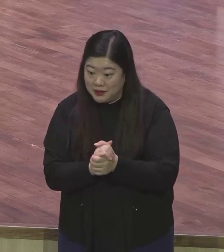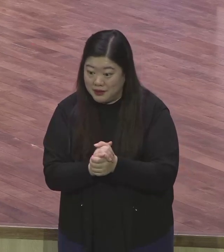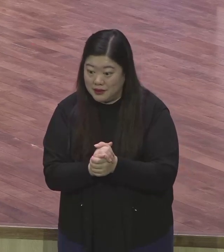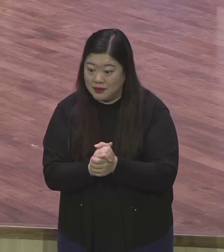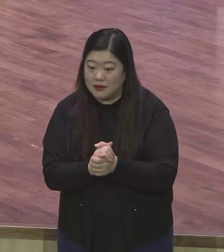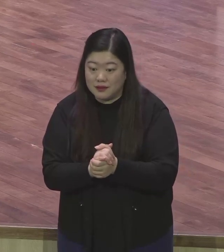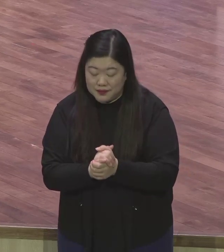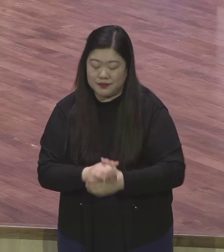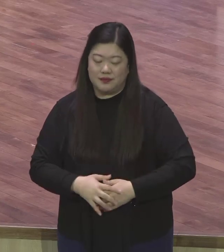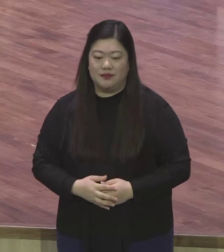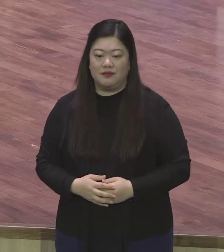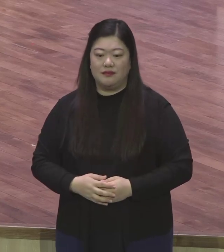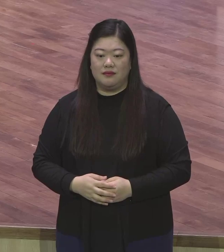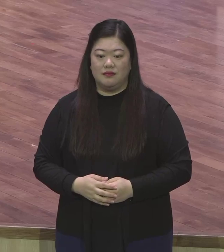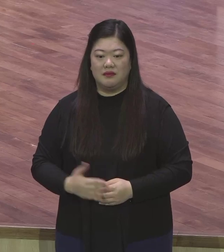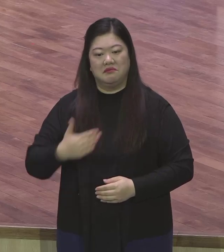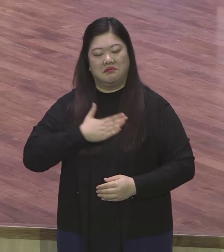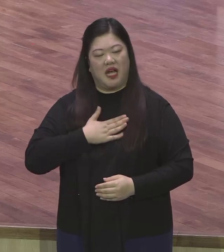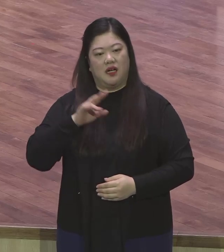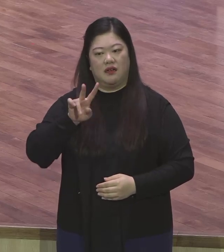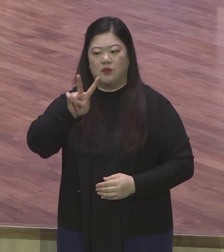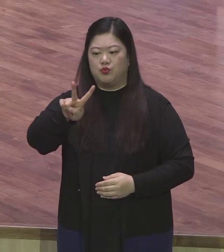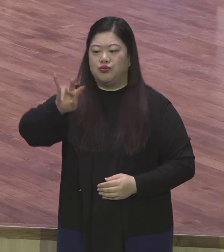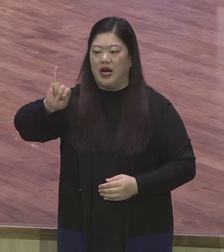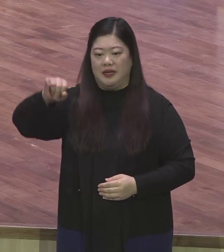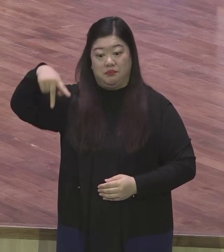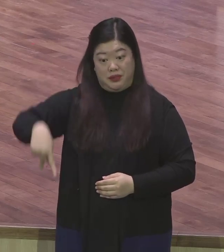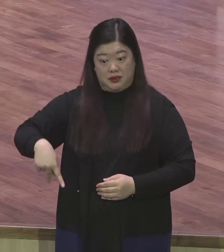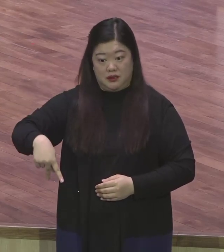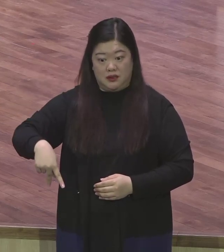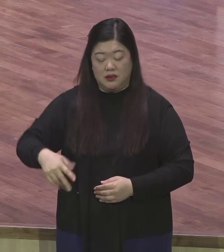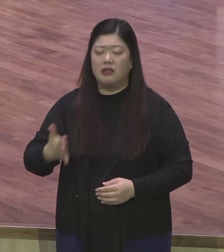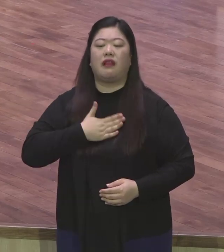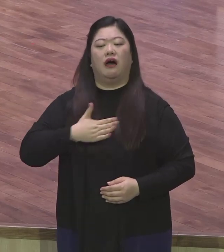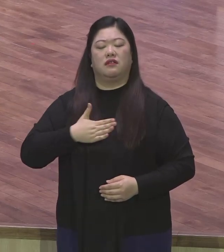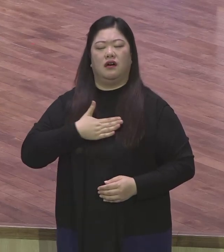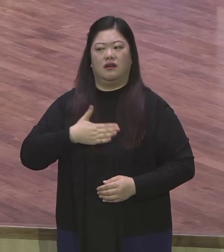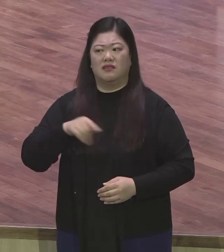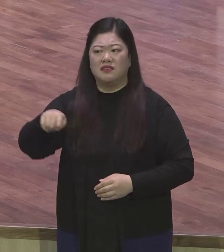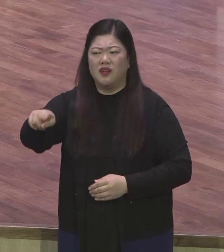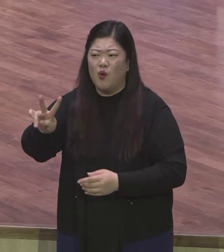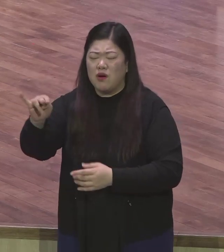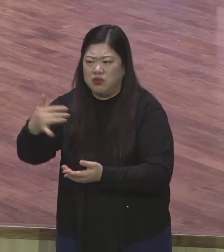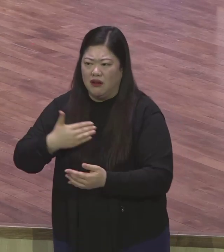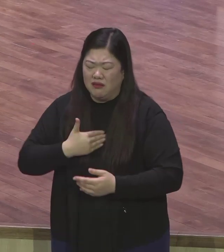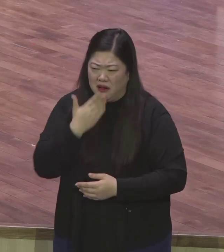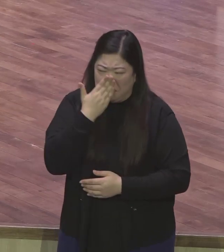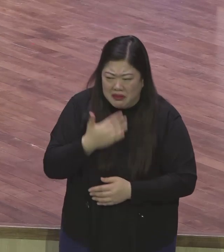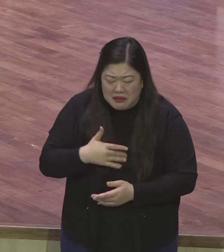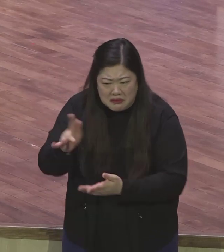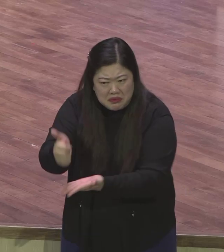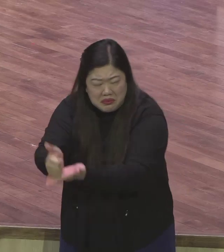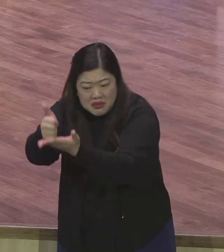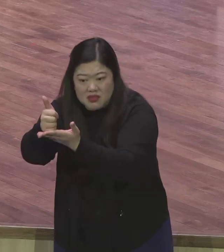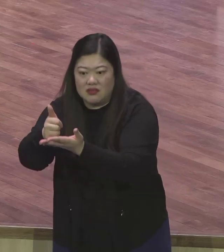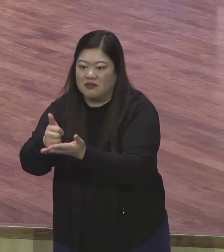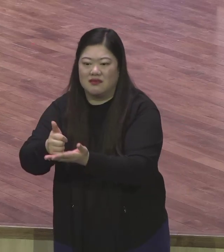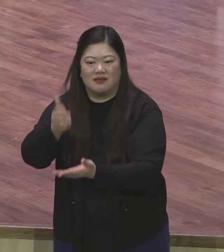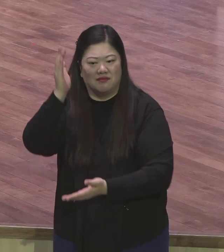얘기해야 돼요 나는 부활피다 나는 스타다 나는 삐치다 아멘 그 빌빌하면 살지 마세요 세상